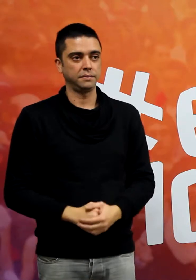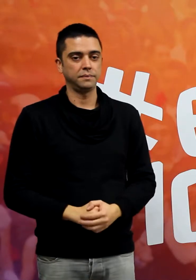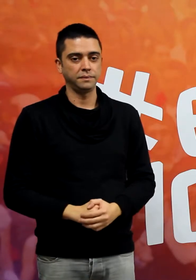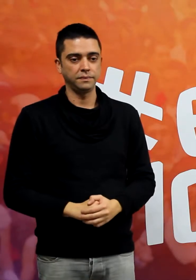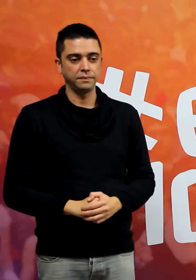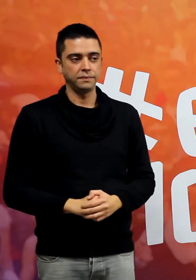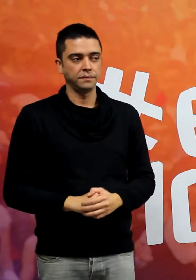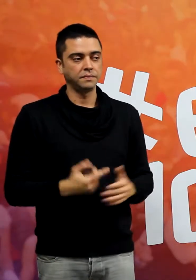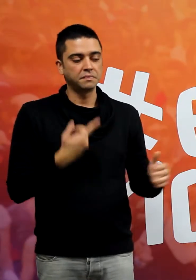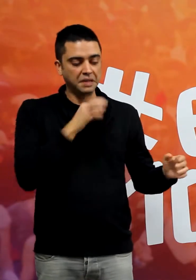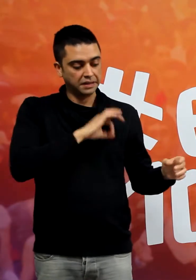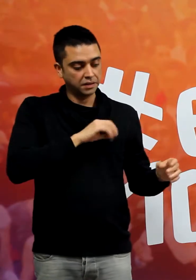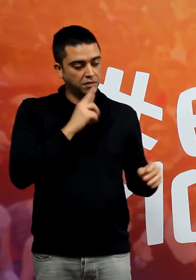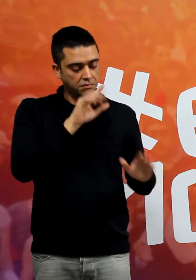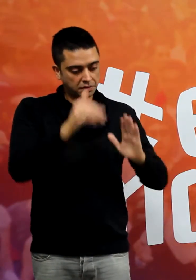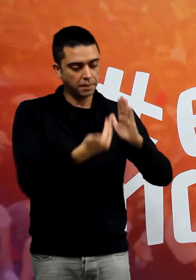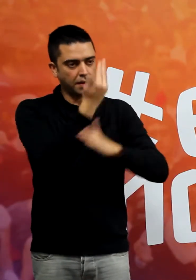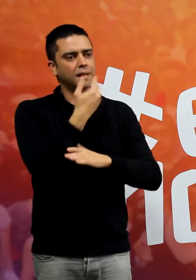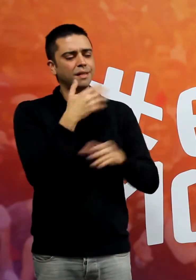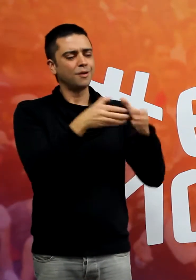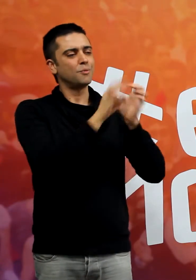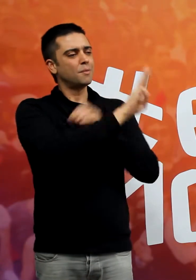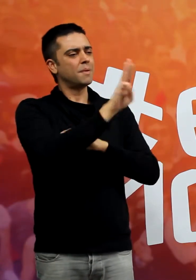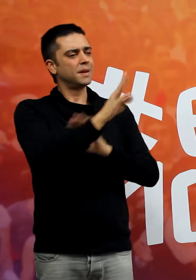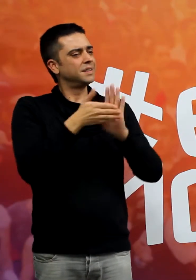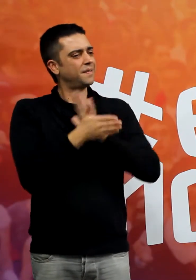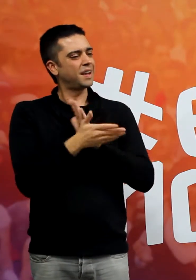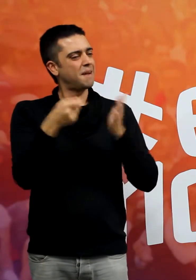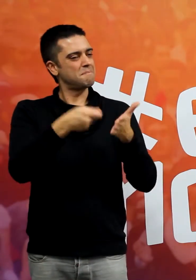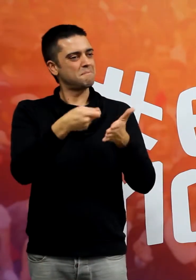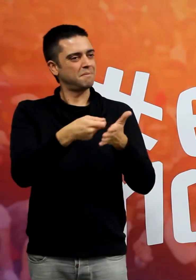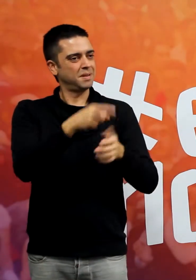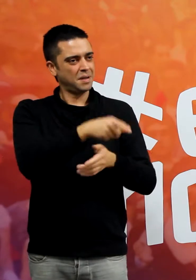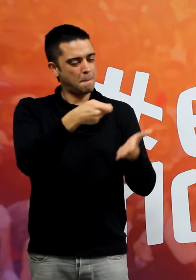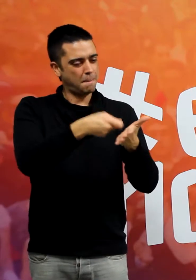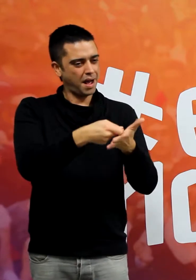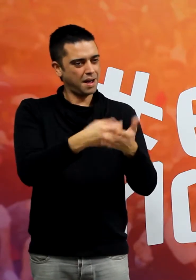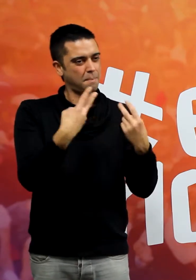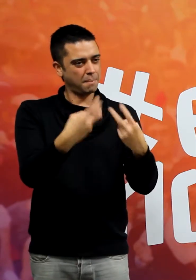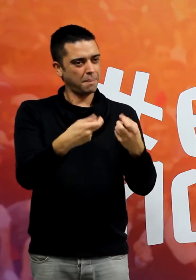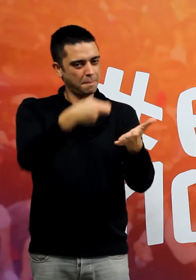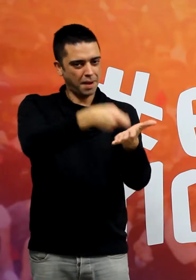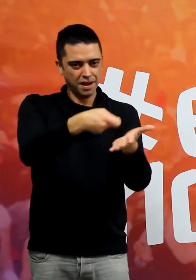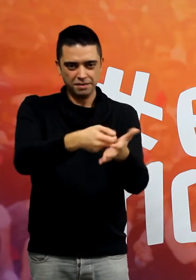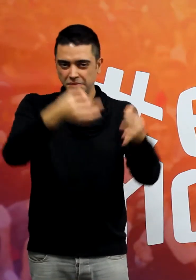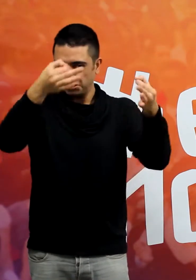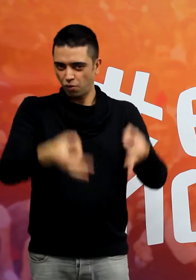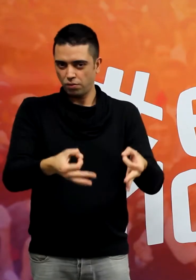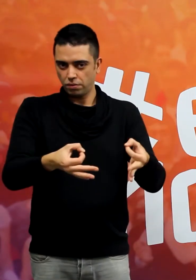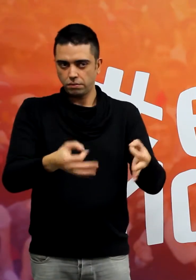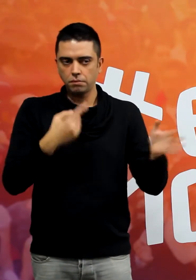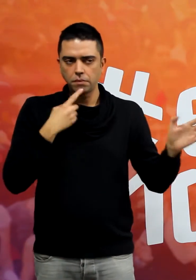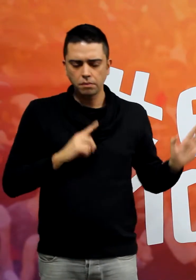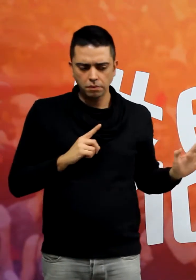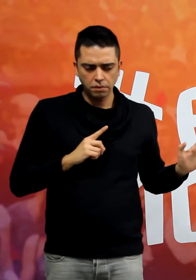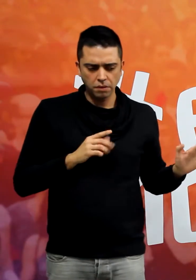La senyora Bastides diu aquest matí que Partit Popular és el garante que es pagaran les pensiones. I dius però